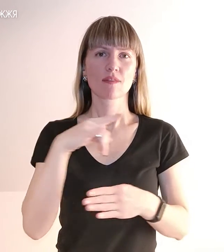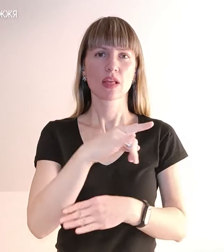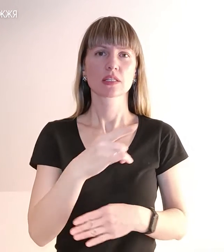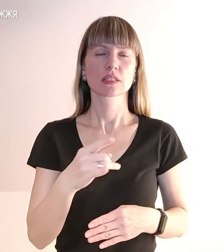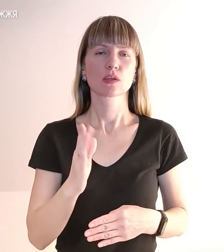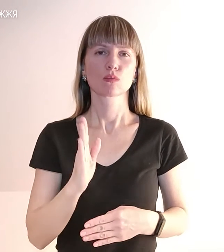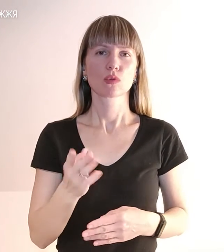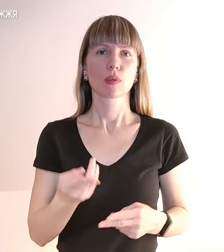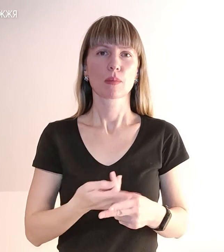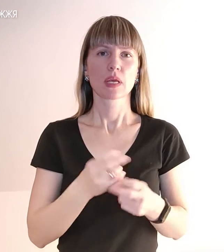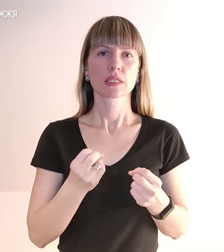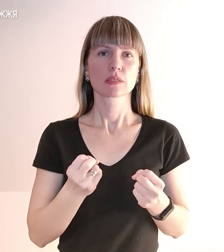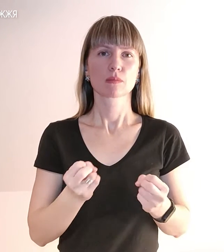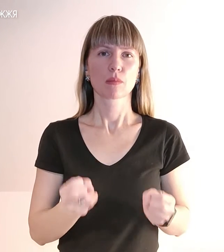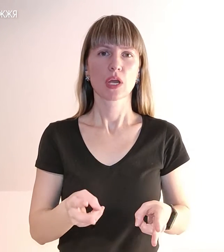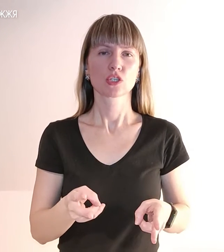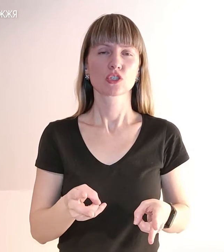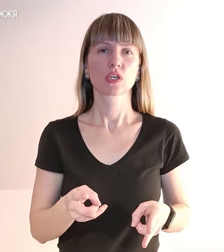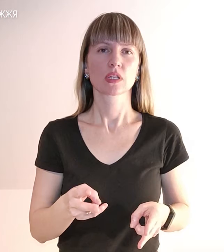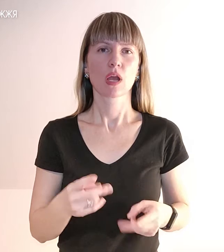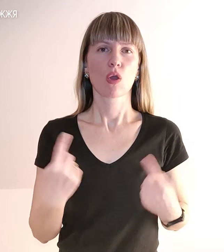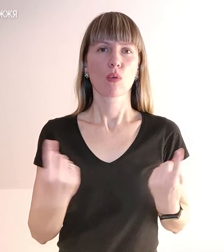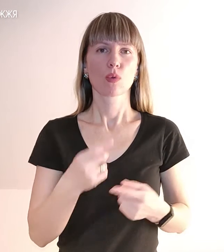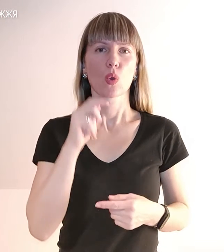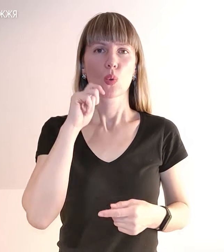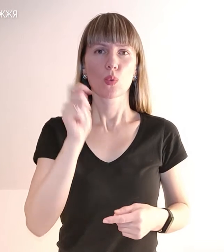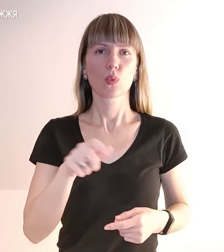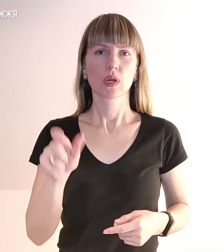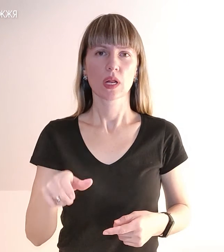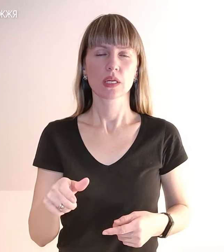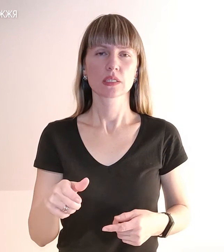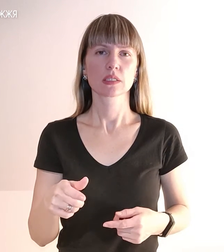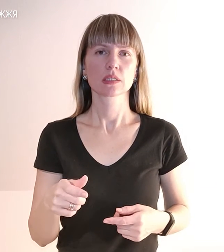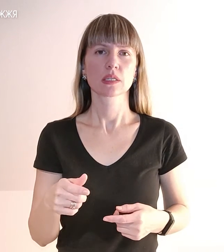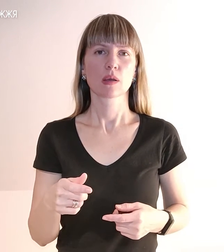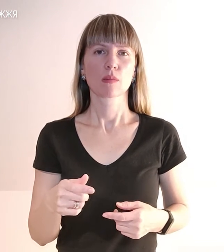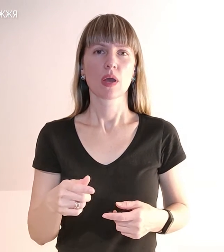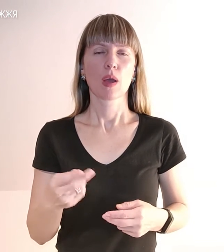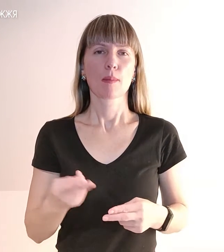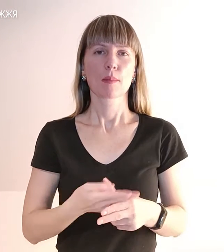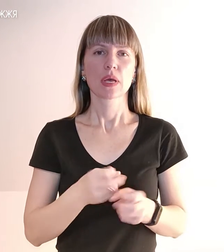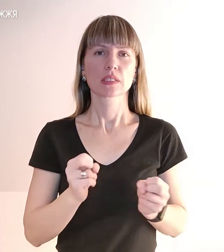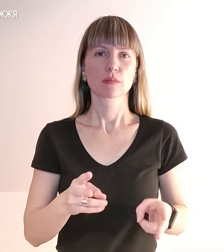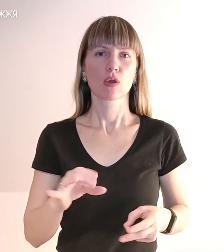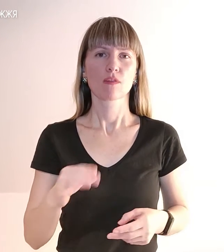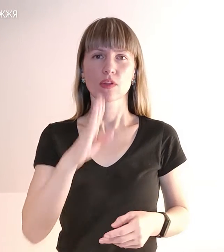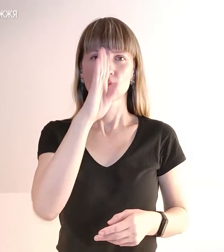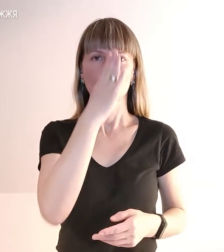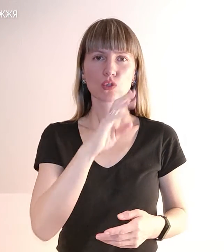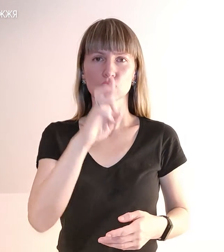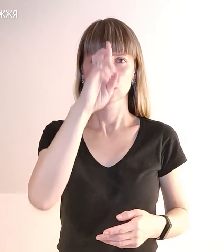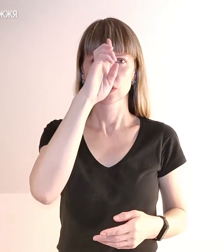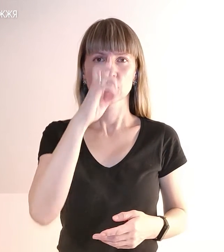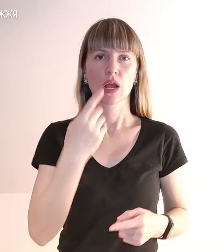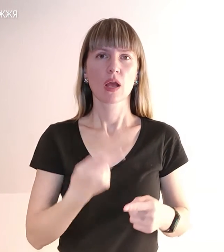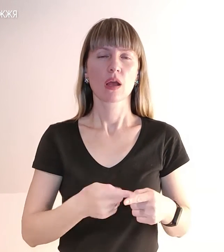цивільним українцям від повітряної загрози зі сторони ворожої держави. Проте, генеральний секретар НАТО Єнстер